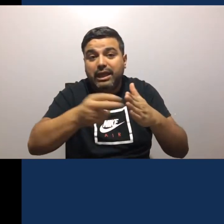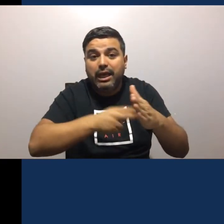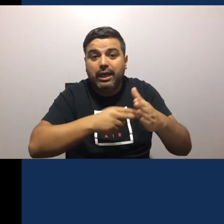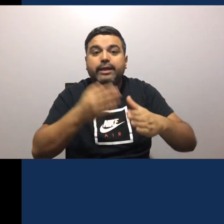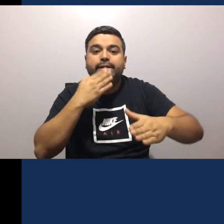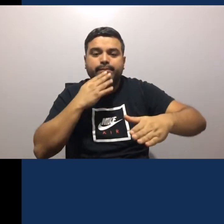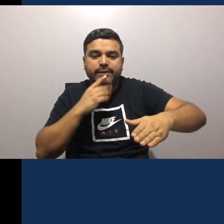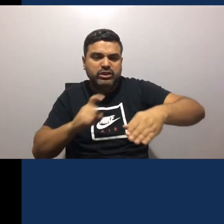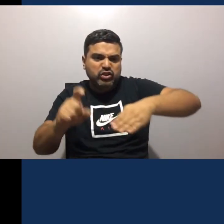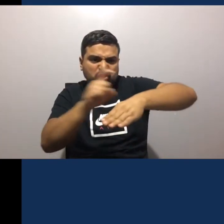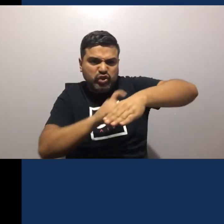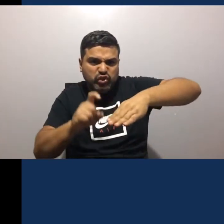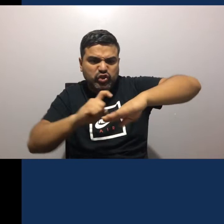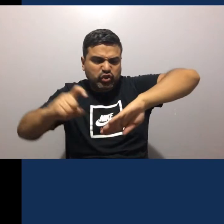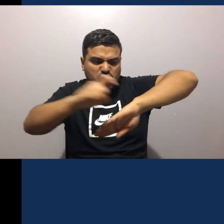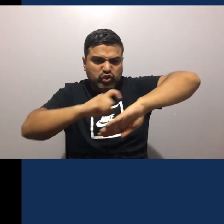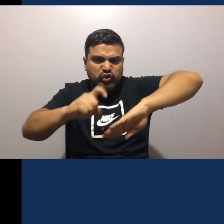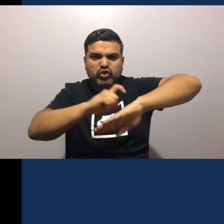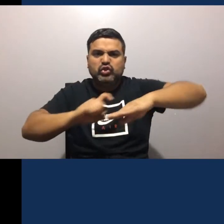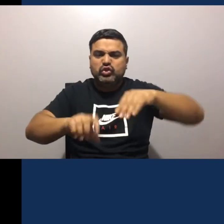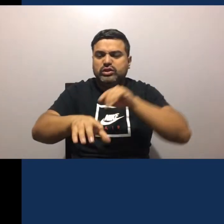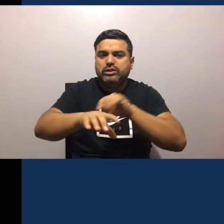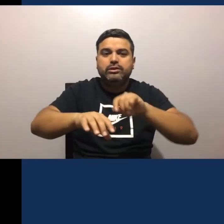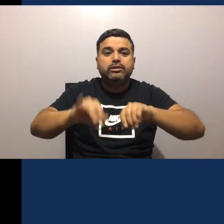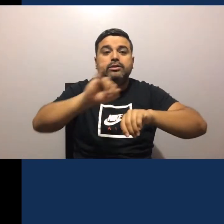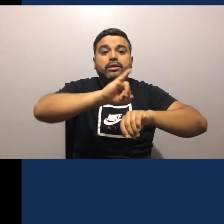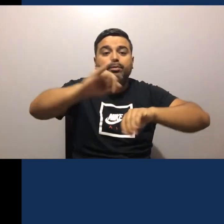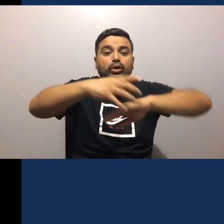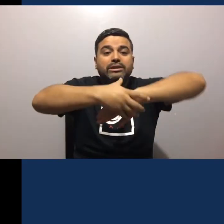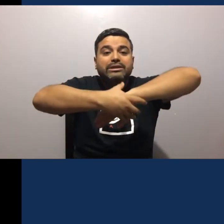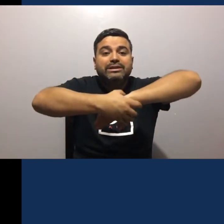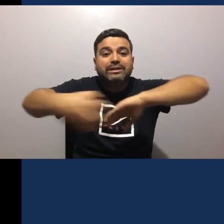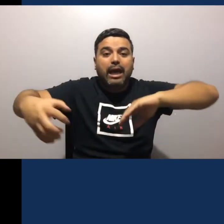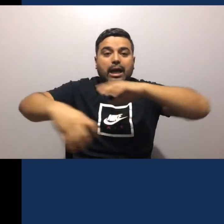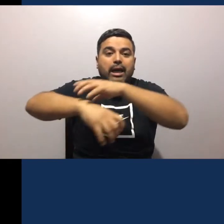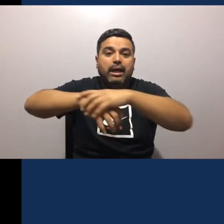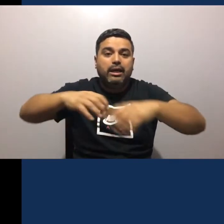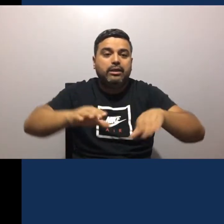ahí No ingreses Con los zapatos O zapatillas A la casa